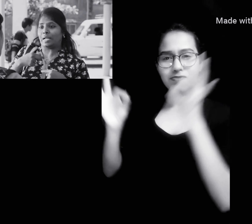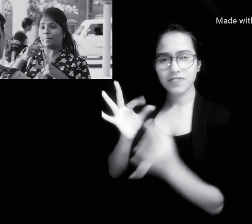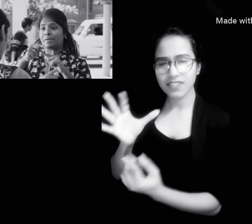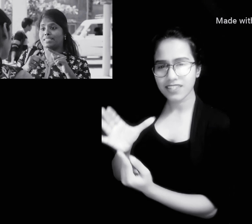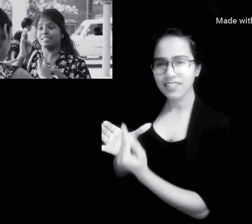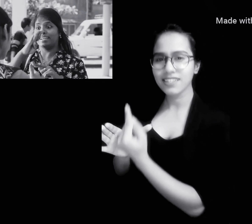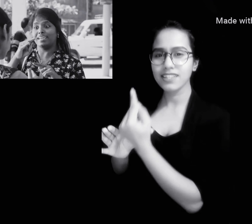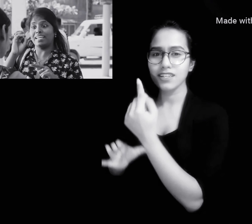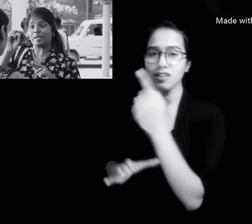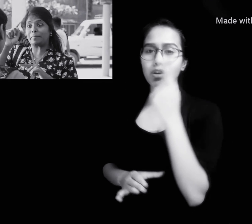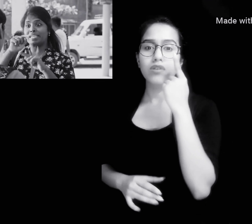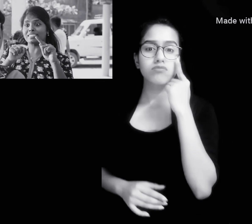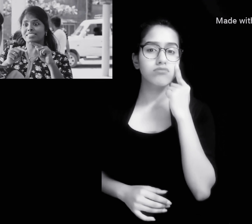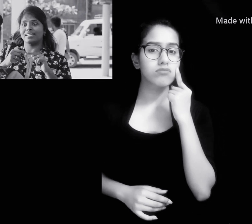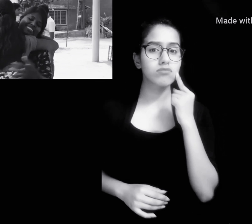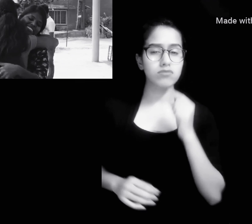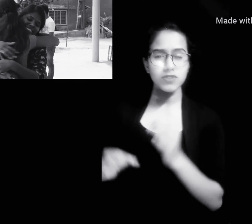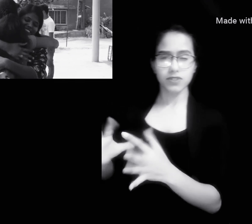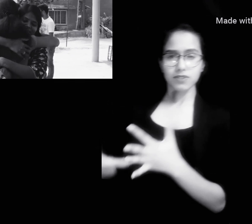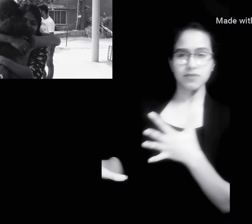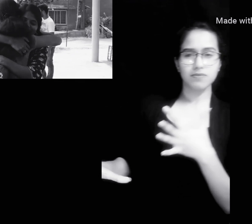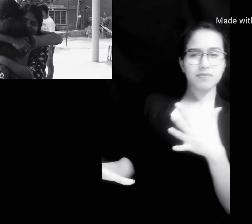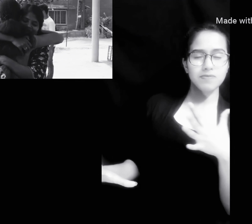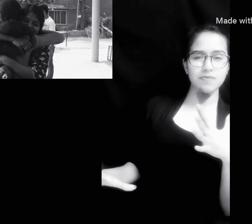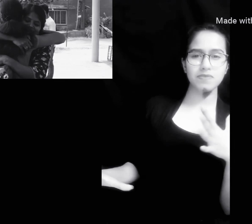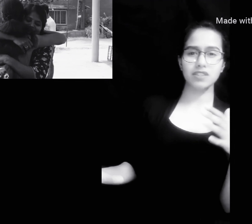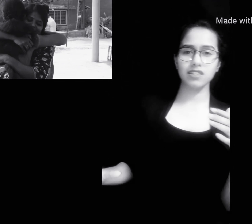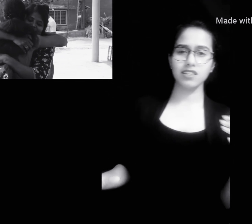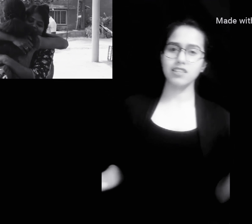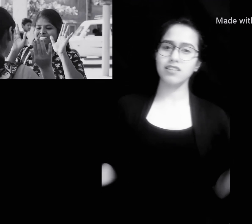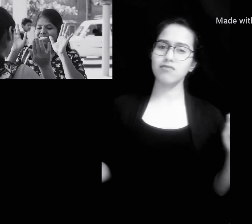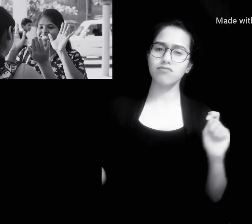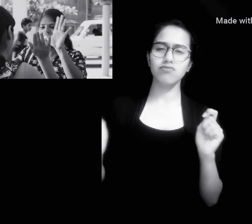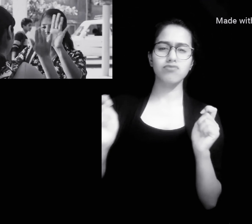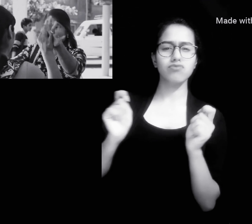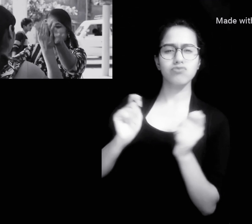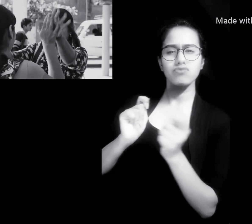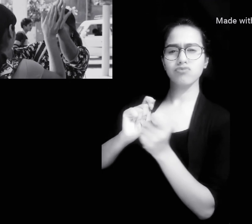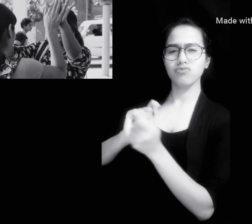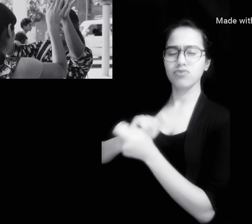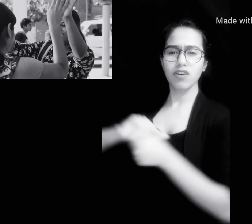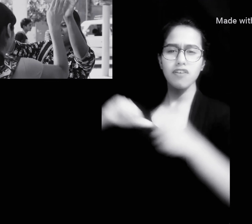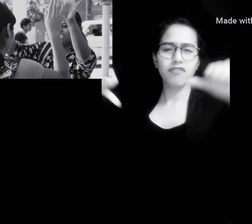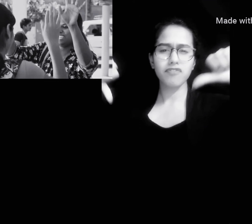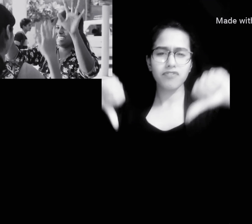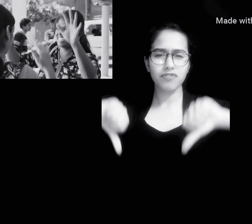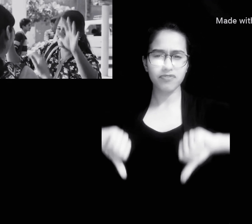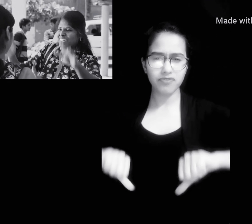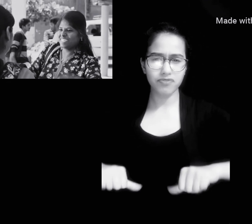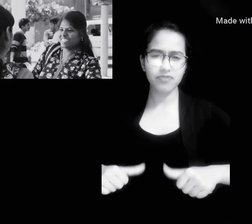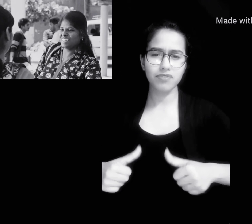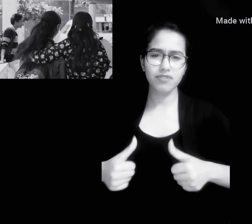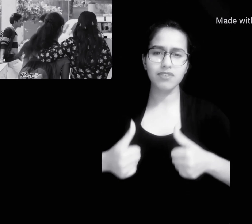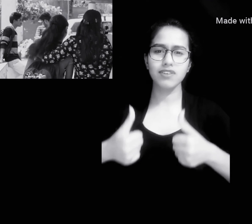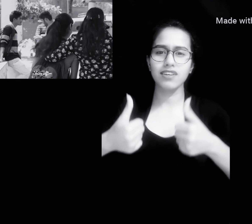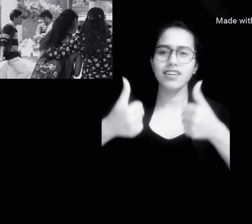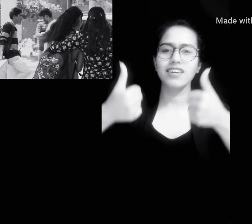में, आसुमों को सिप में हार को बदल के जीत में रख देंगे हम